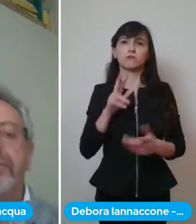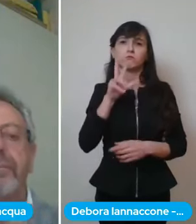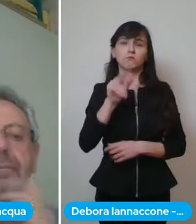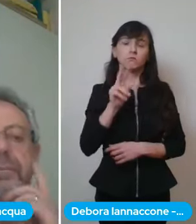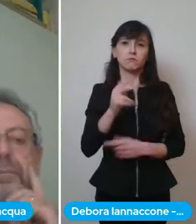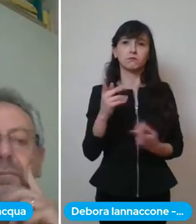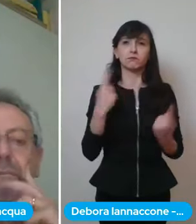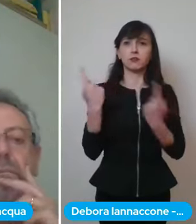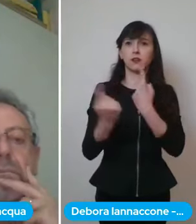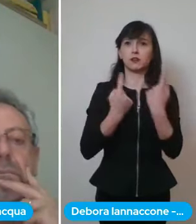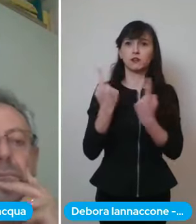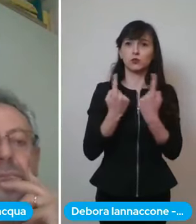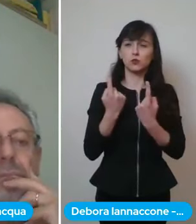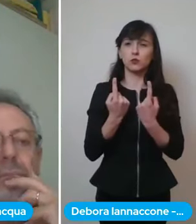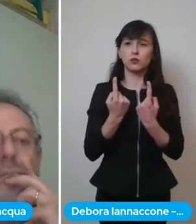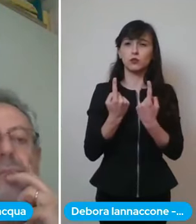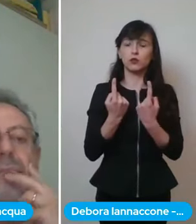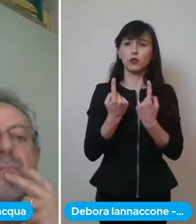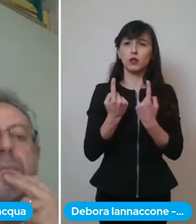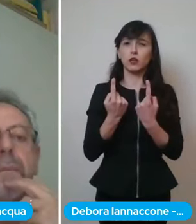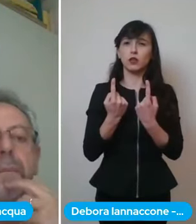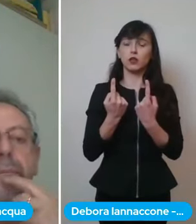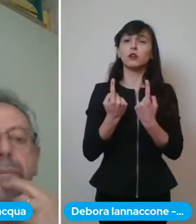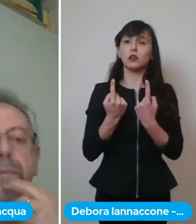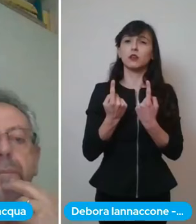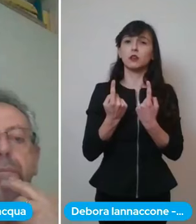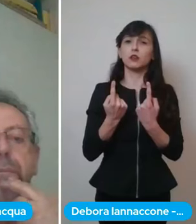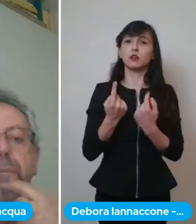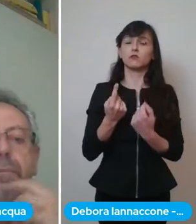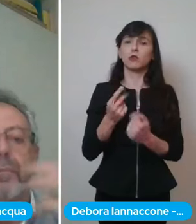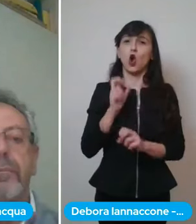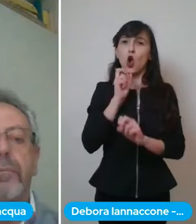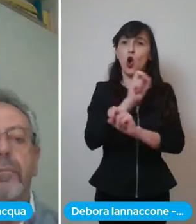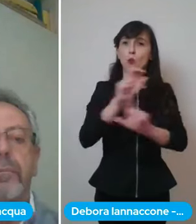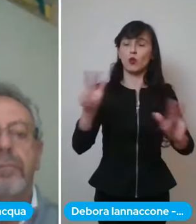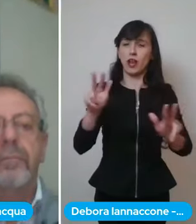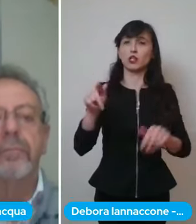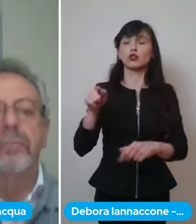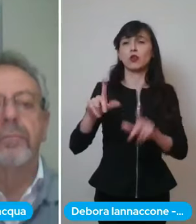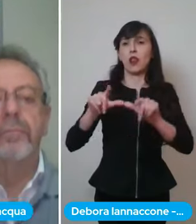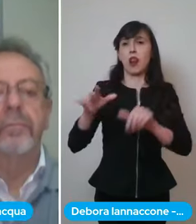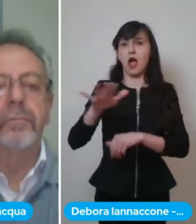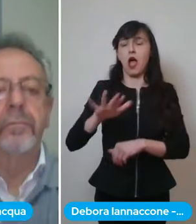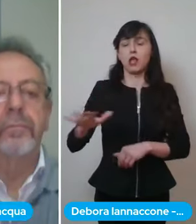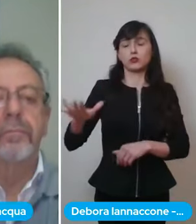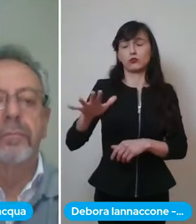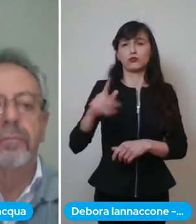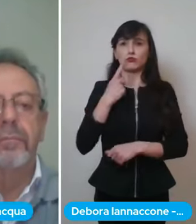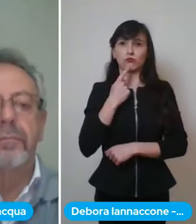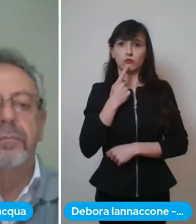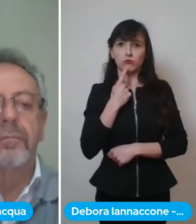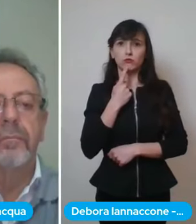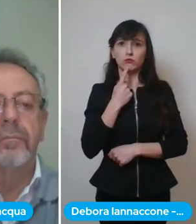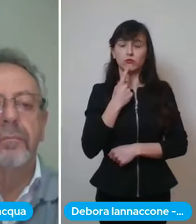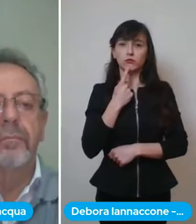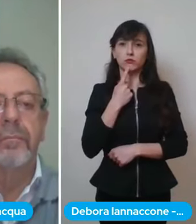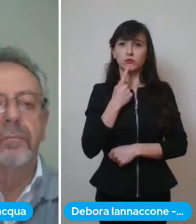alla comunicazione che siamo passati in zona rossa e quindi quali erano le